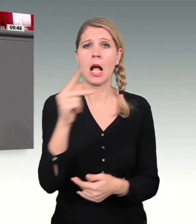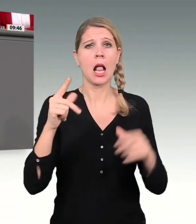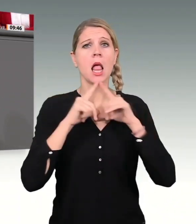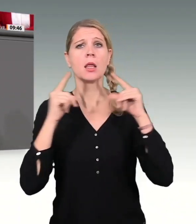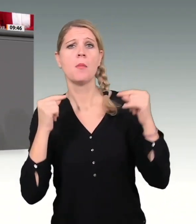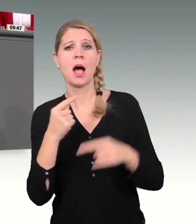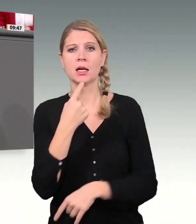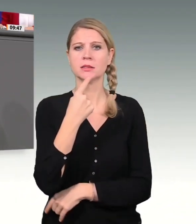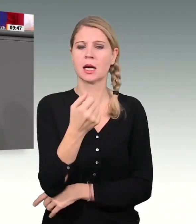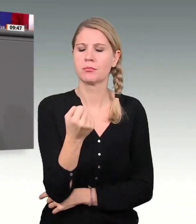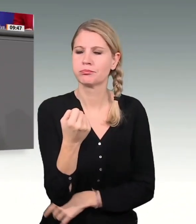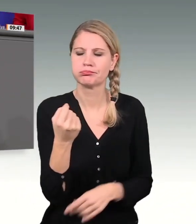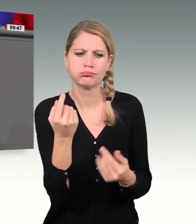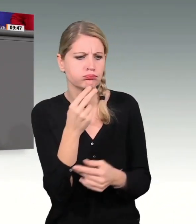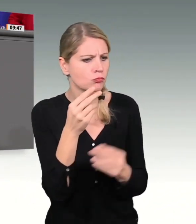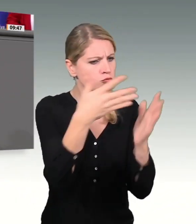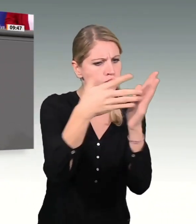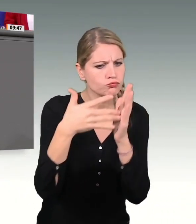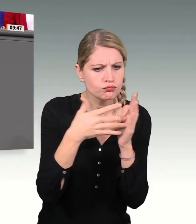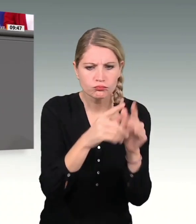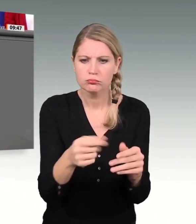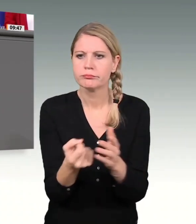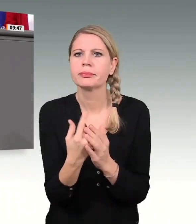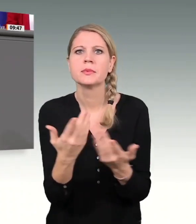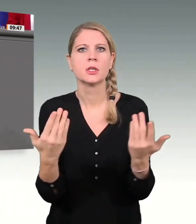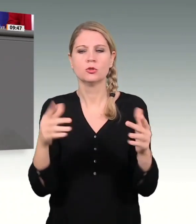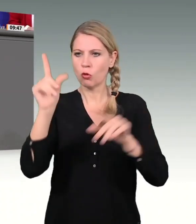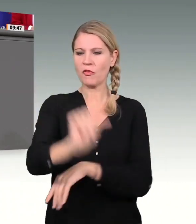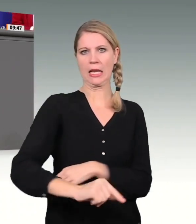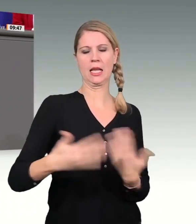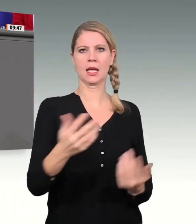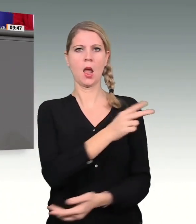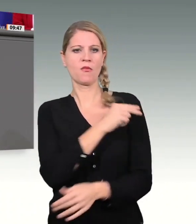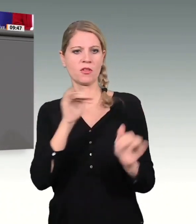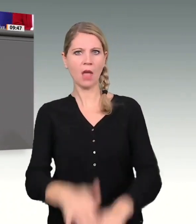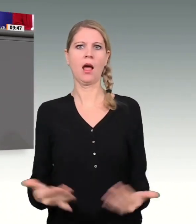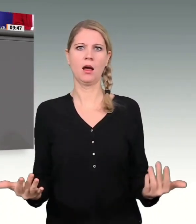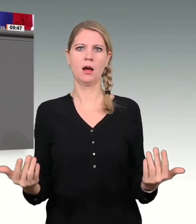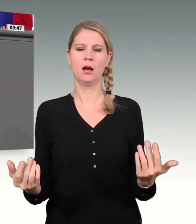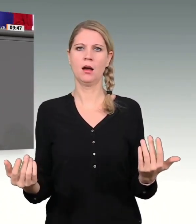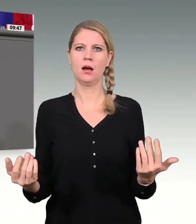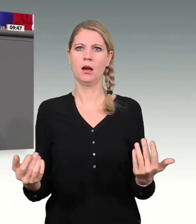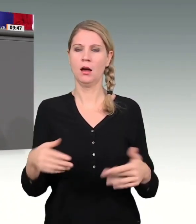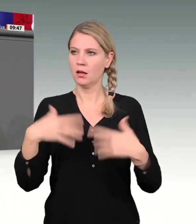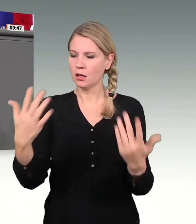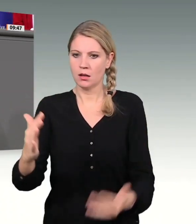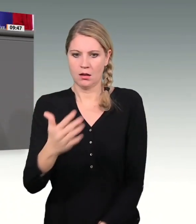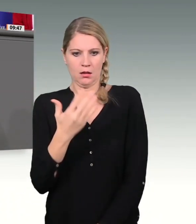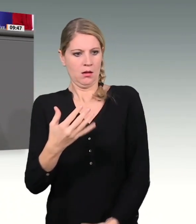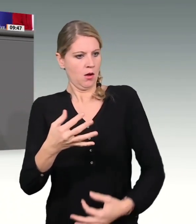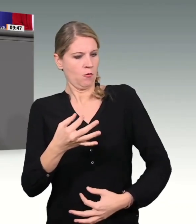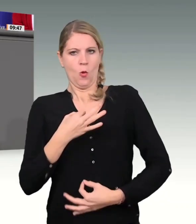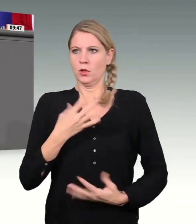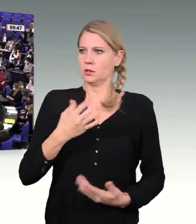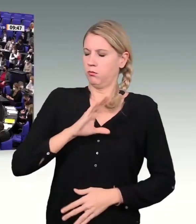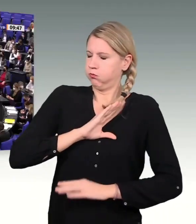Es ist doch unglaublich. Wir sind voll in der vierten Corona-Welle und haben zu wenig Impfstoff. Das ist eine große Enttäuschung für uns und für die Menschen im